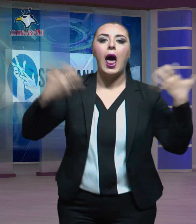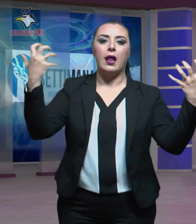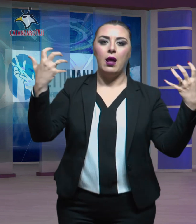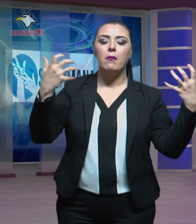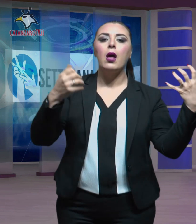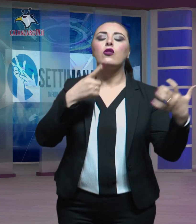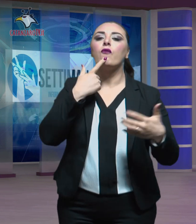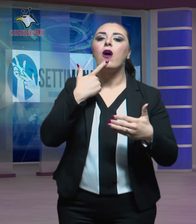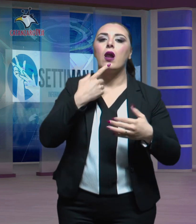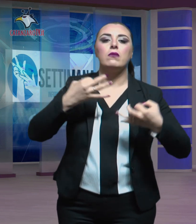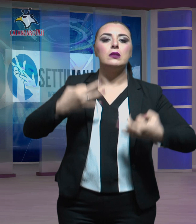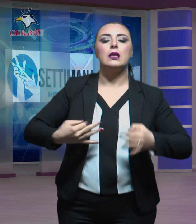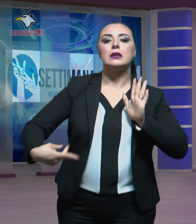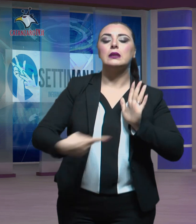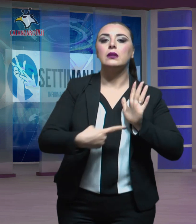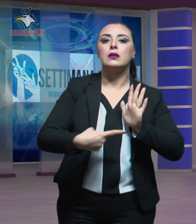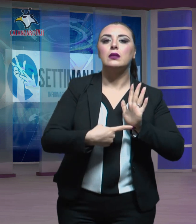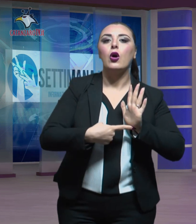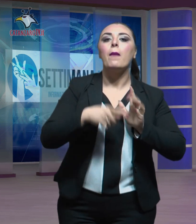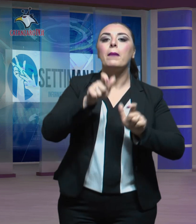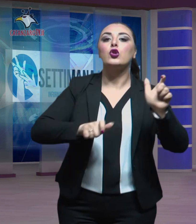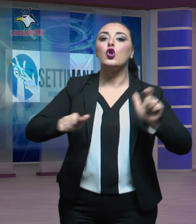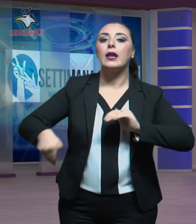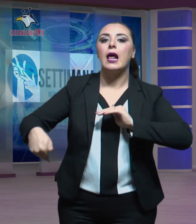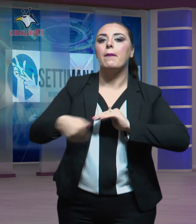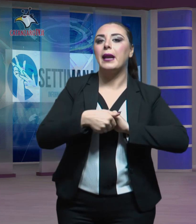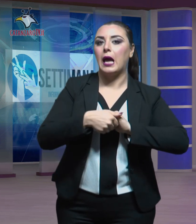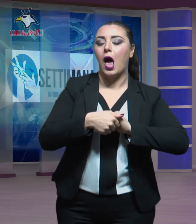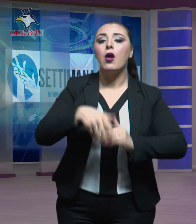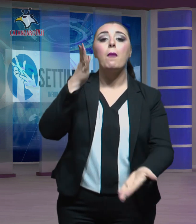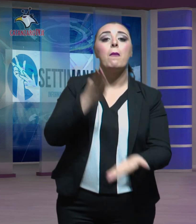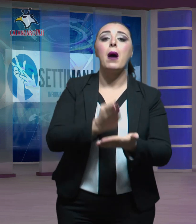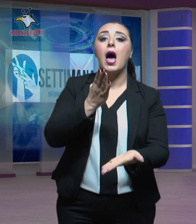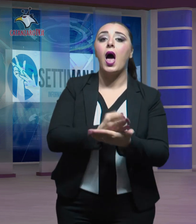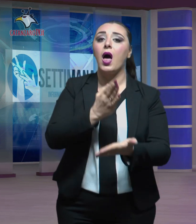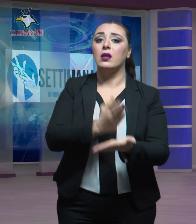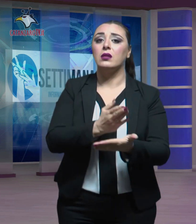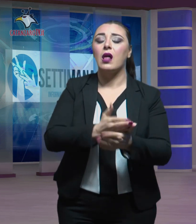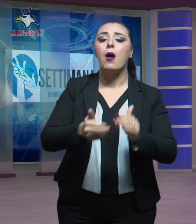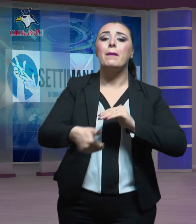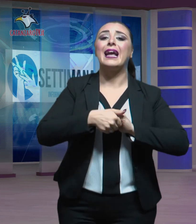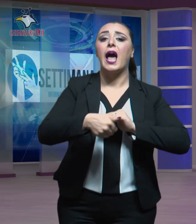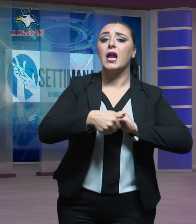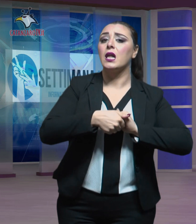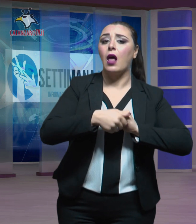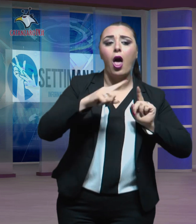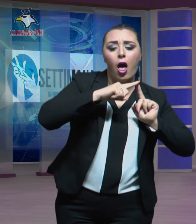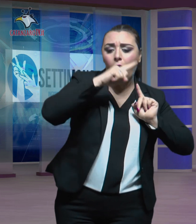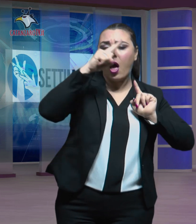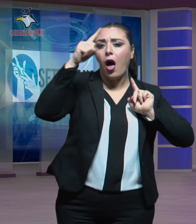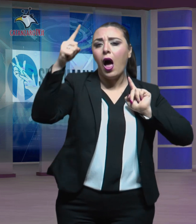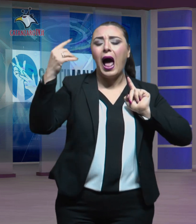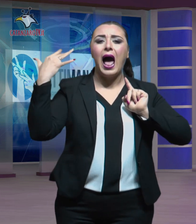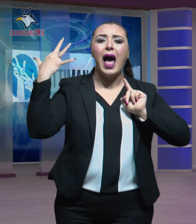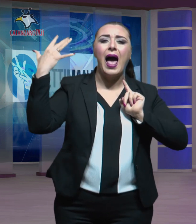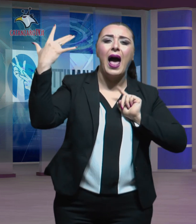la stabilizzazione del personale e dire basta alla precarietà che dura ormai